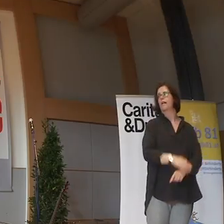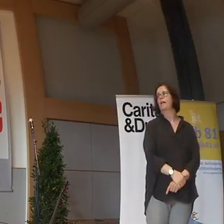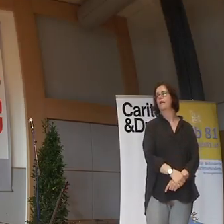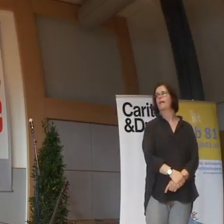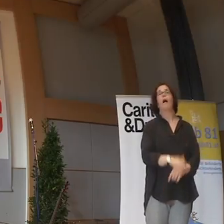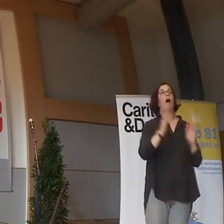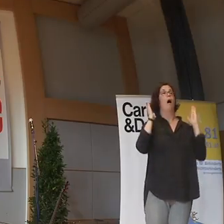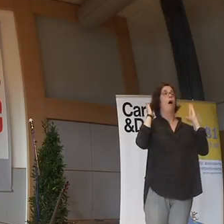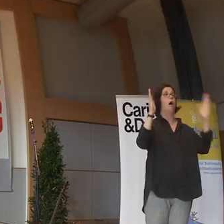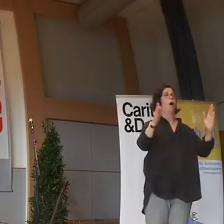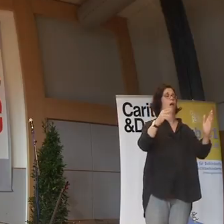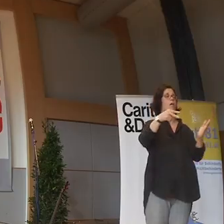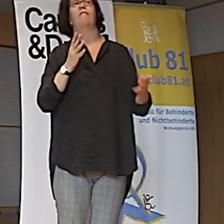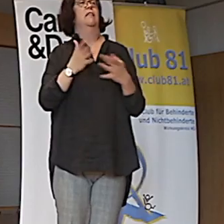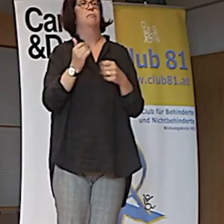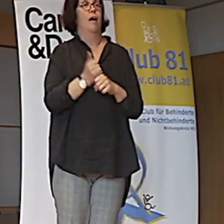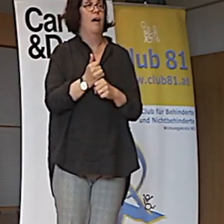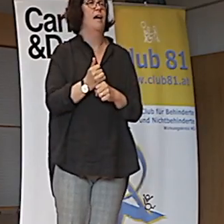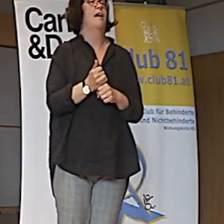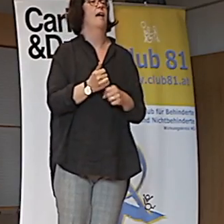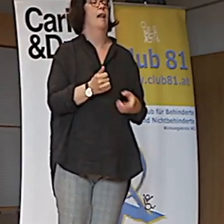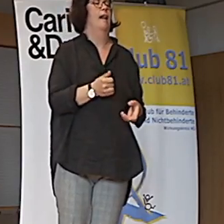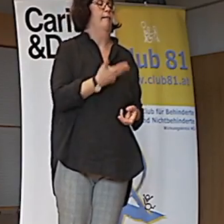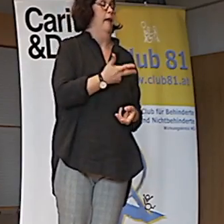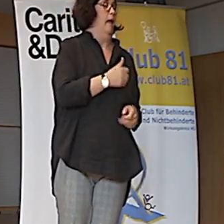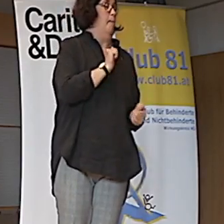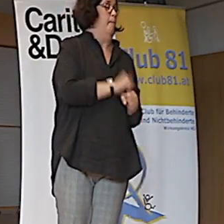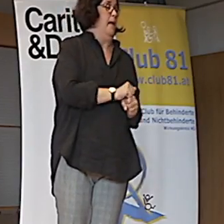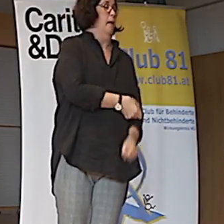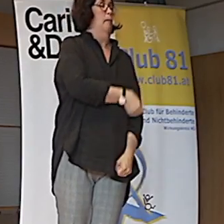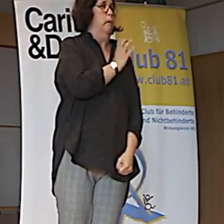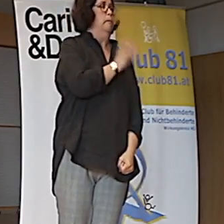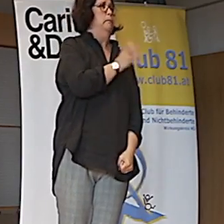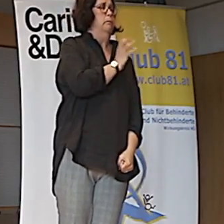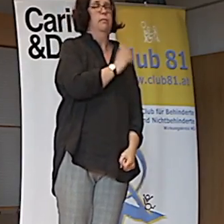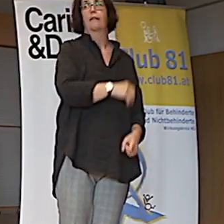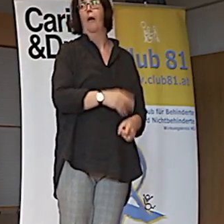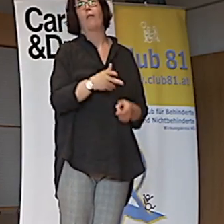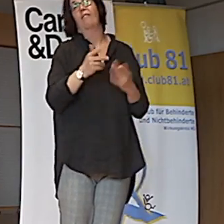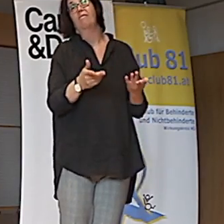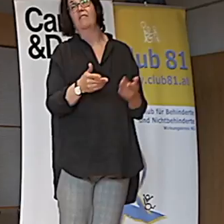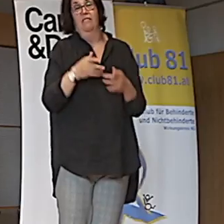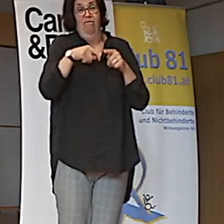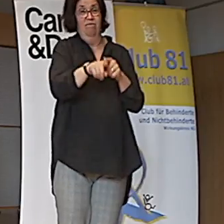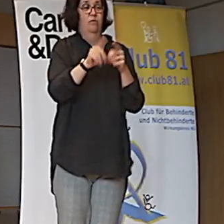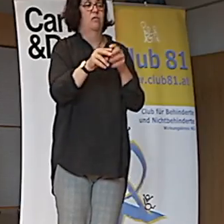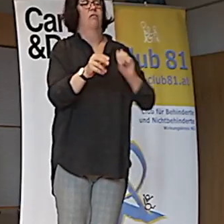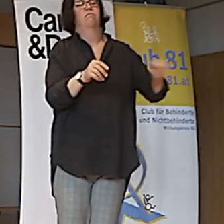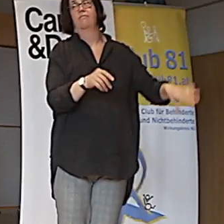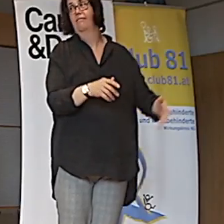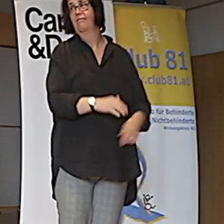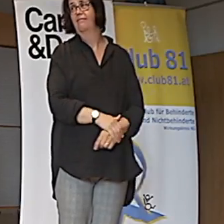Wenn man dann in die Halle reingeht, dann steht man an. Man schiebt ziemlich schnell die drei Bier rein, man mitgenommen hat. Weil man muss sowieso abgeben machen, wenn man